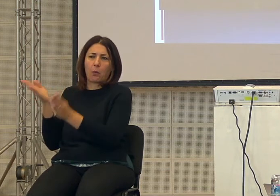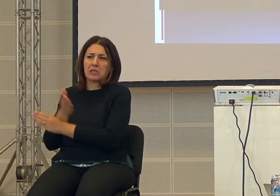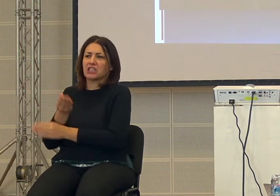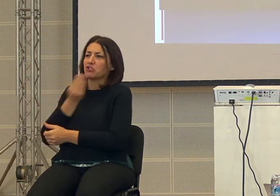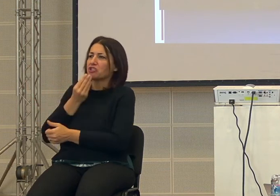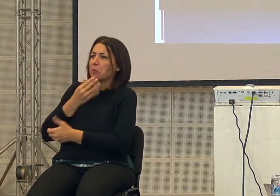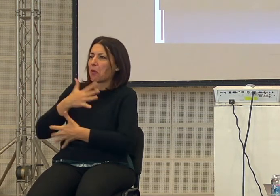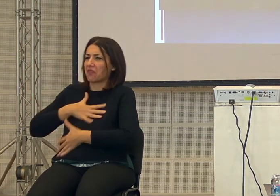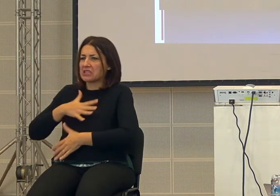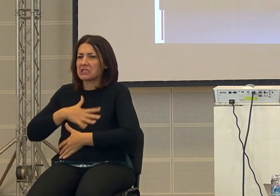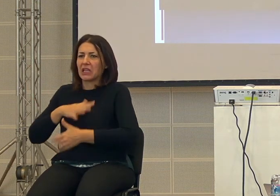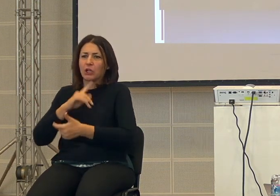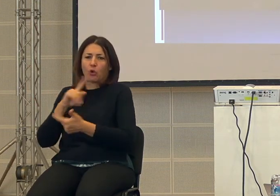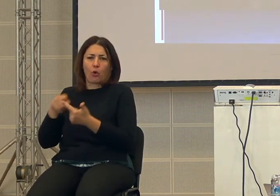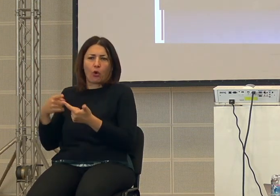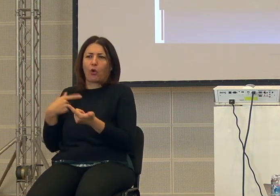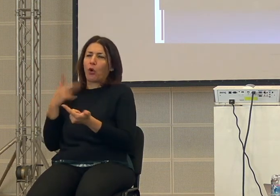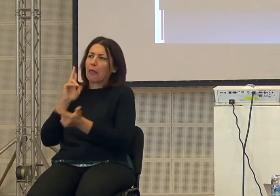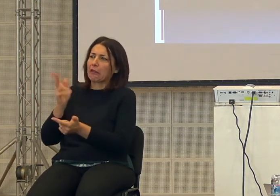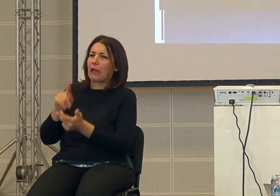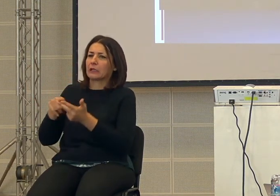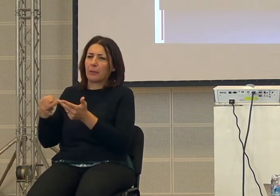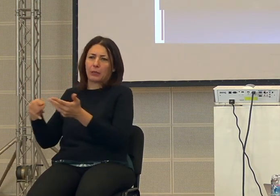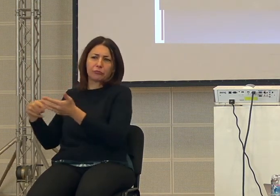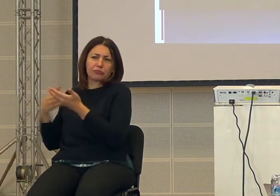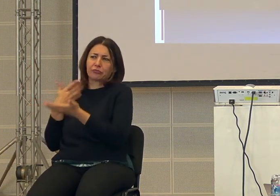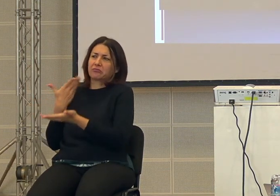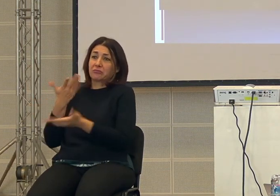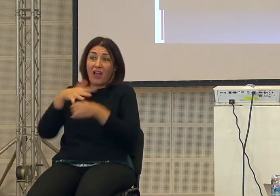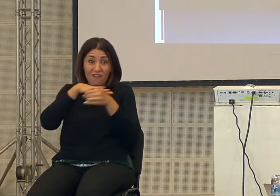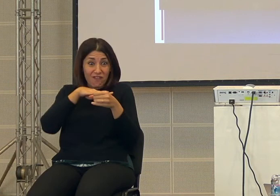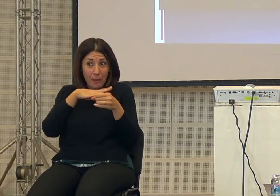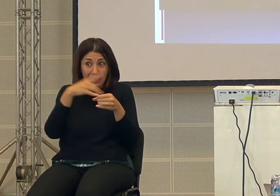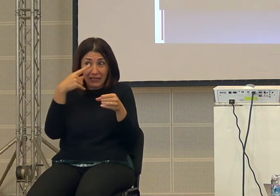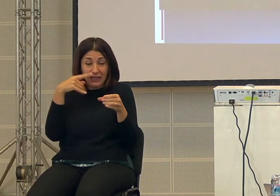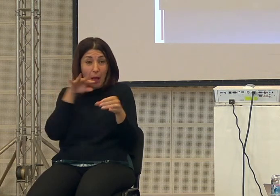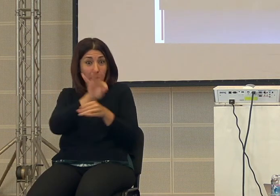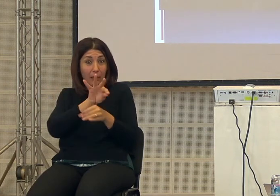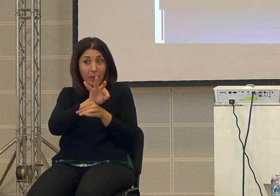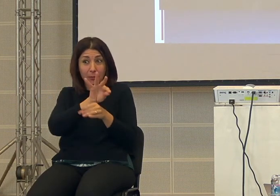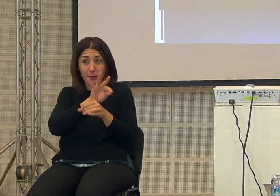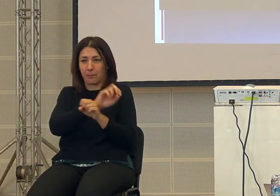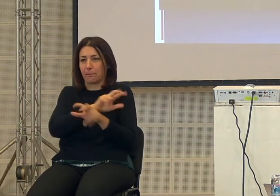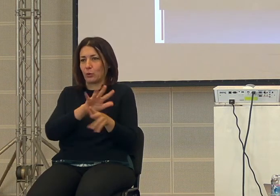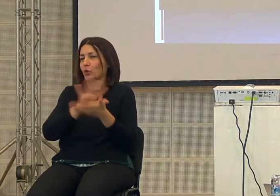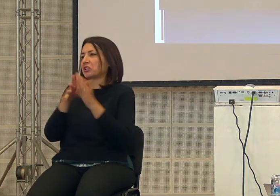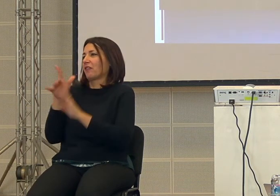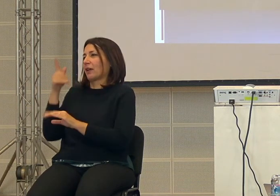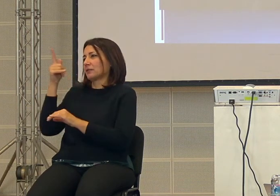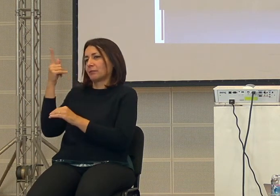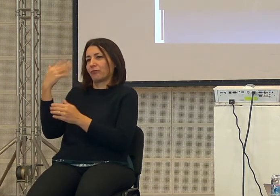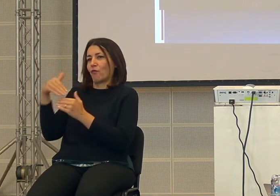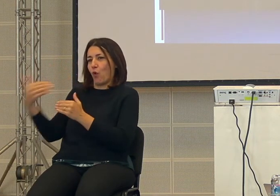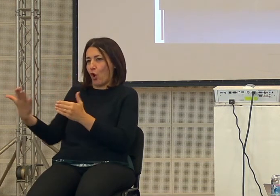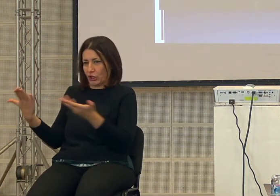cibo ai vestiari e poi ai divertimenti e quindi come dire è emerso quello che non c'era mai